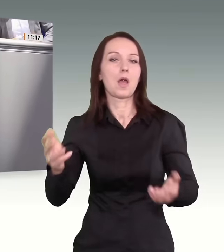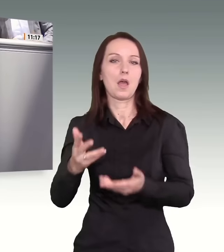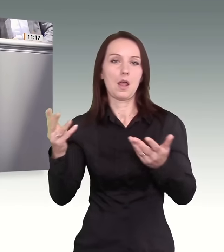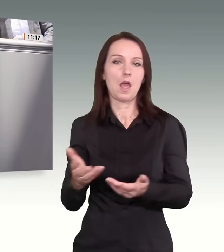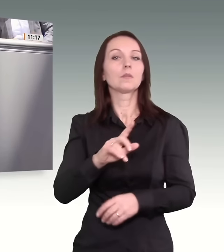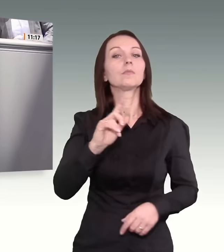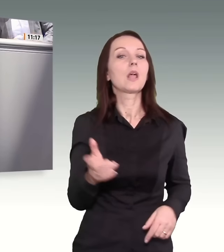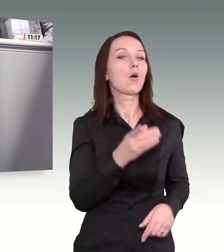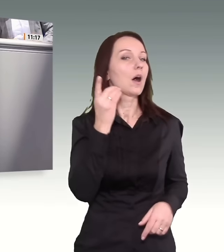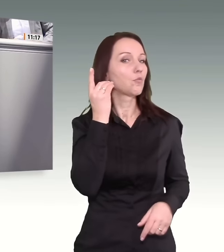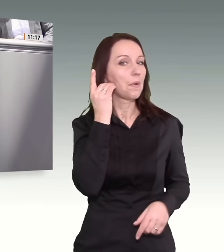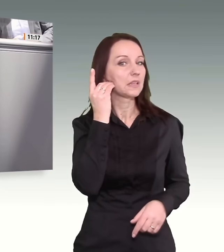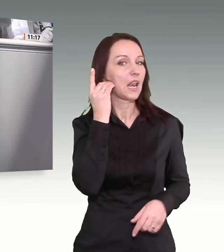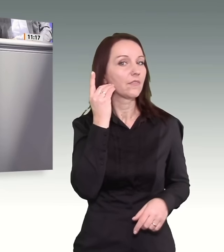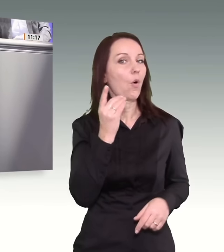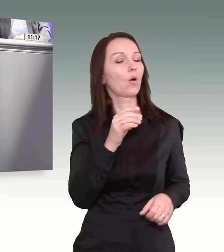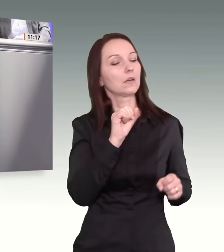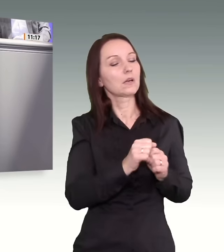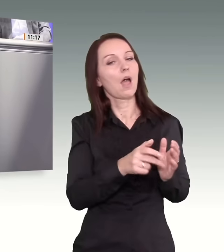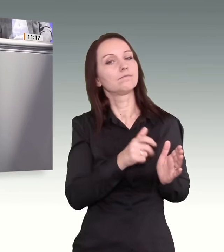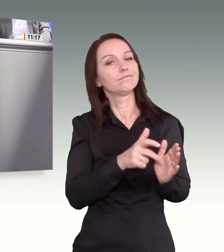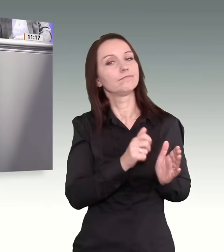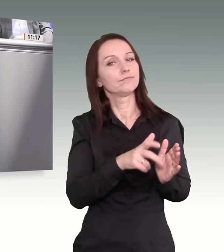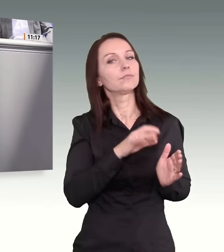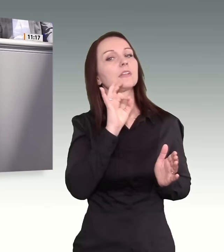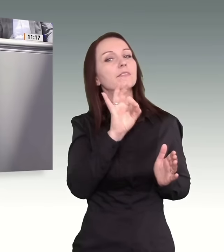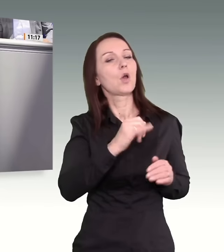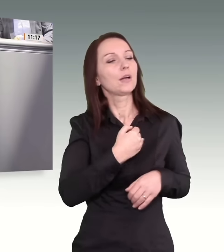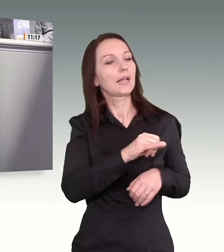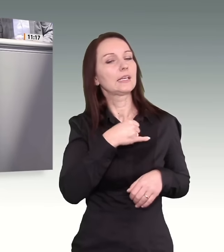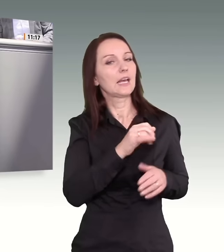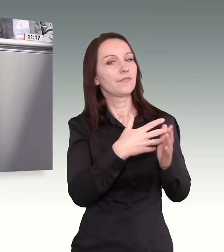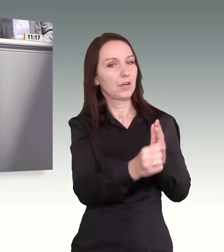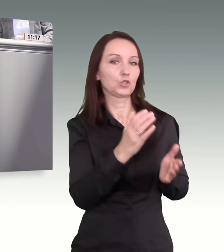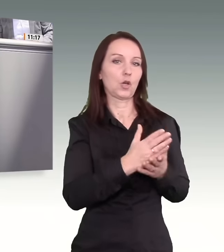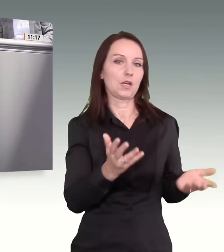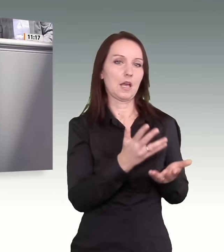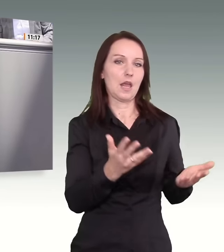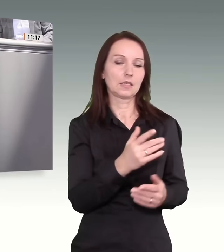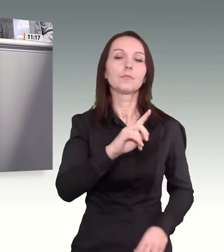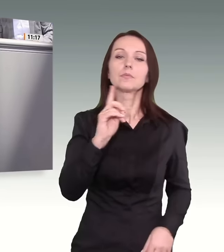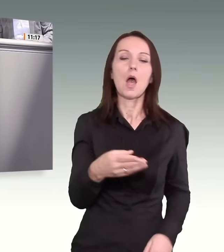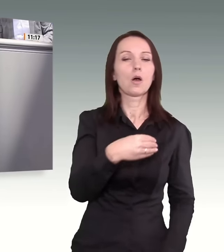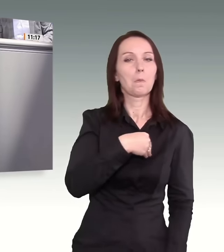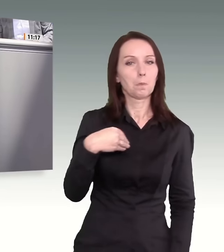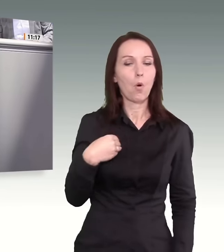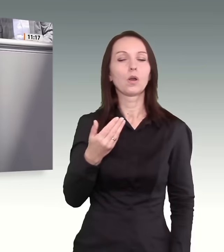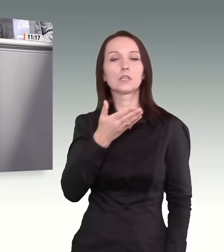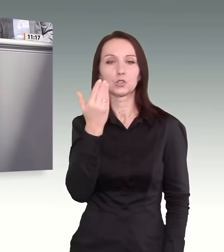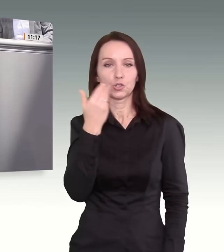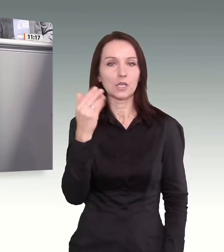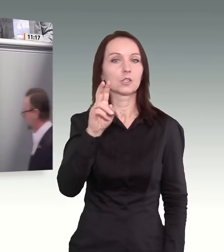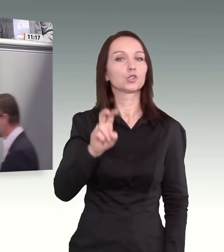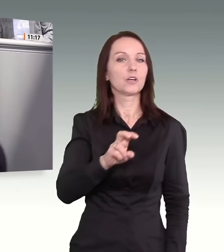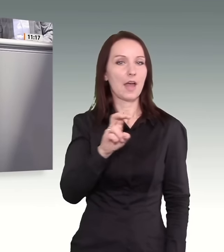Identitätsfeststellung. Wir haben Grenzkontrollen zu Polen und Tschechien und der Schweiz wieder eingeführt. Wir haben auch